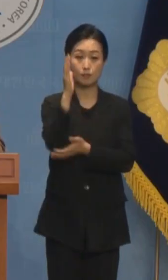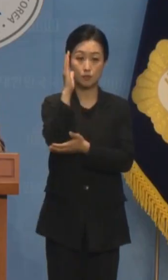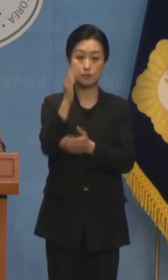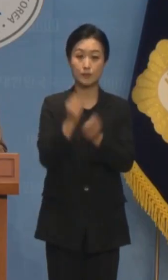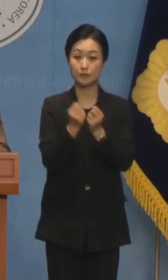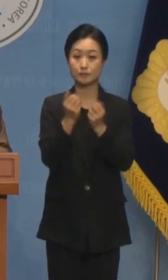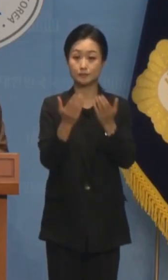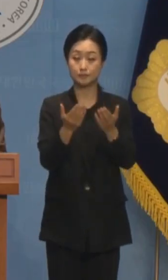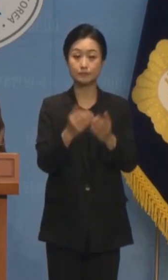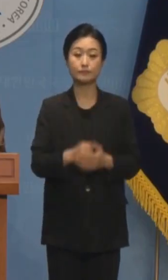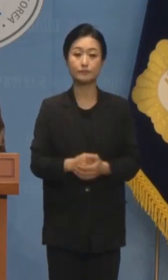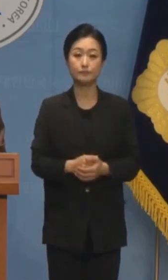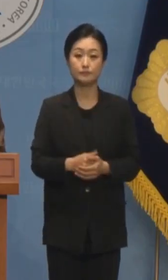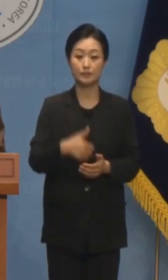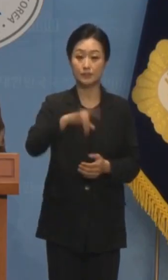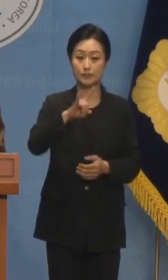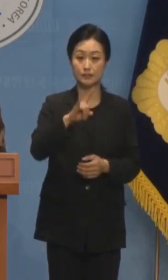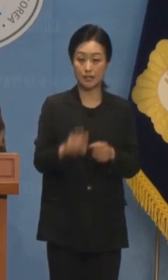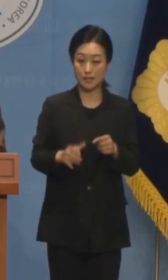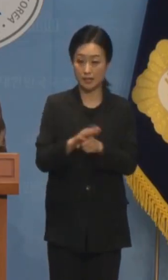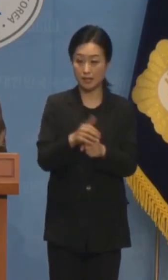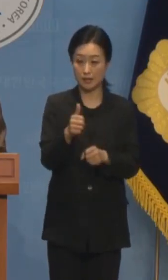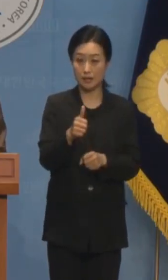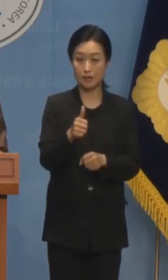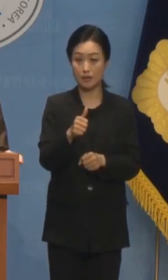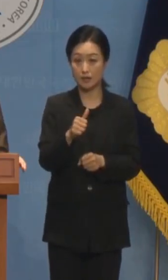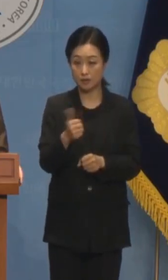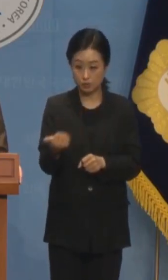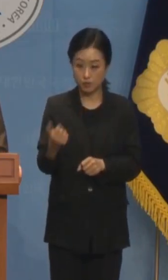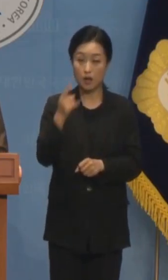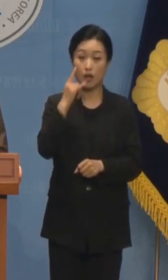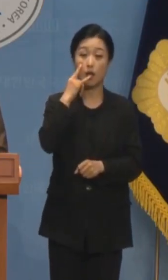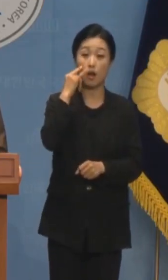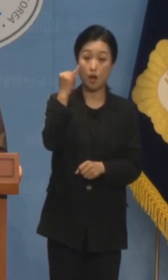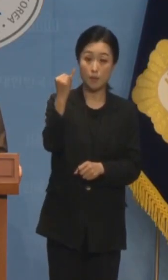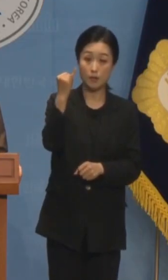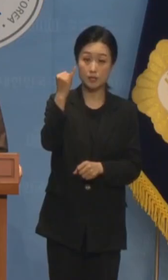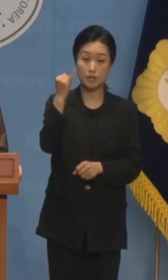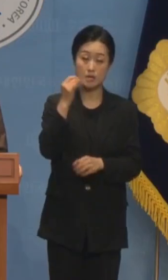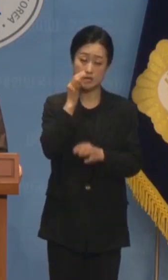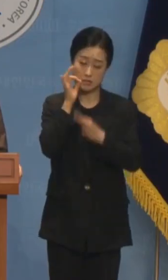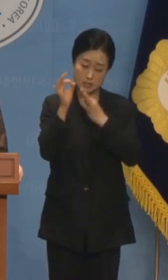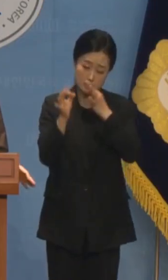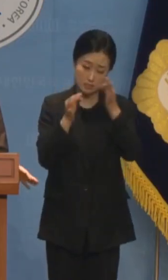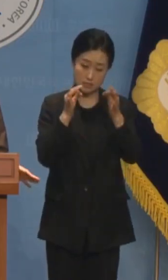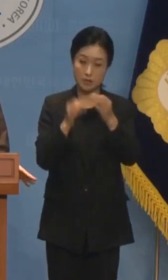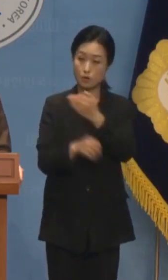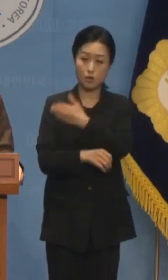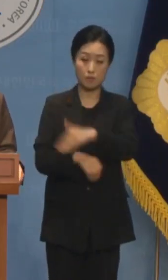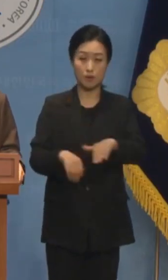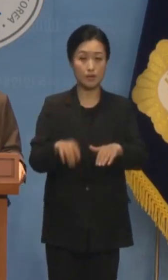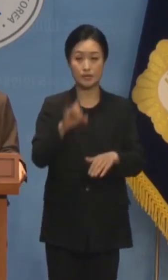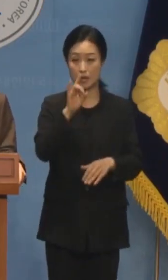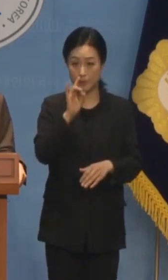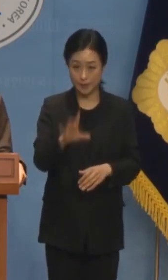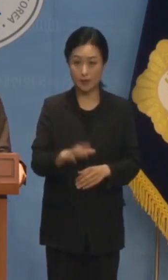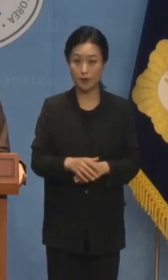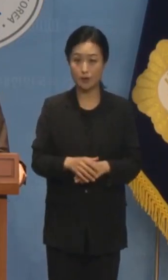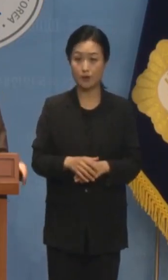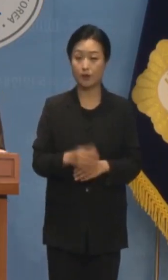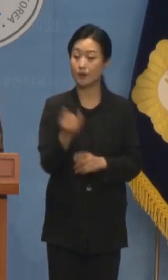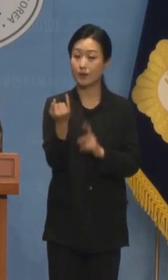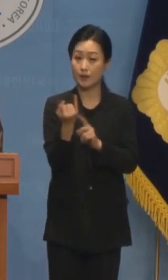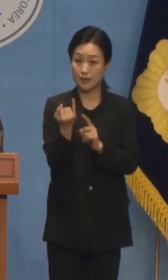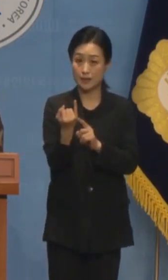최해병 어머니의 절절한 호소를 더 이상 외면하지 않고 최해병 어머니의 절절한